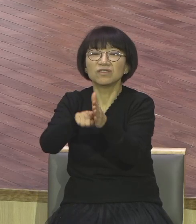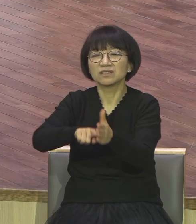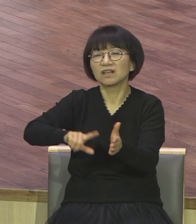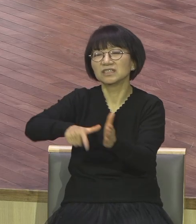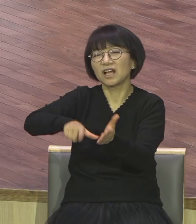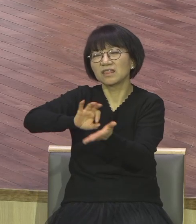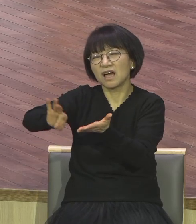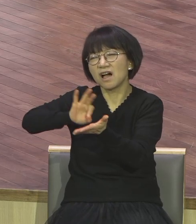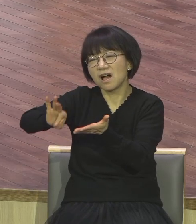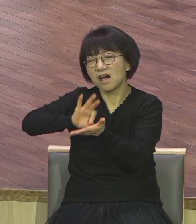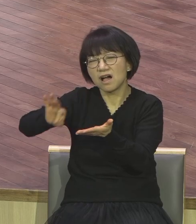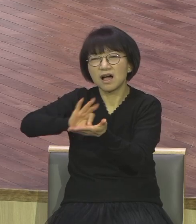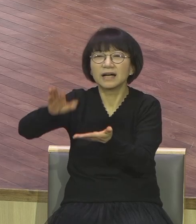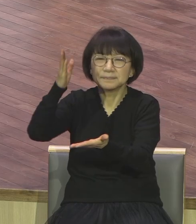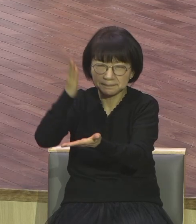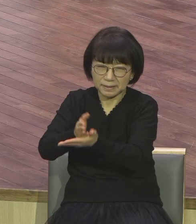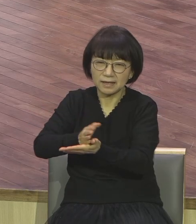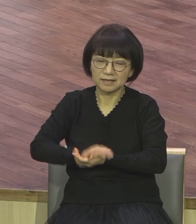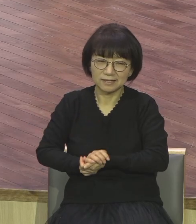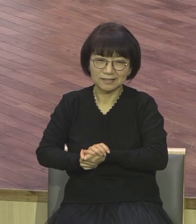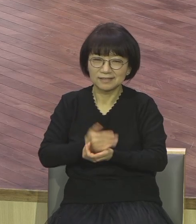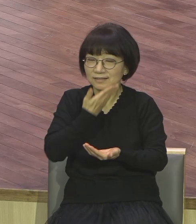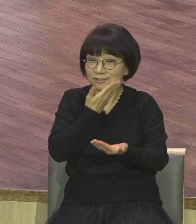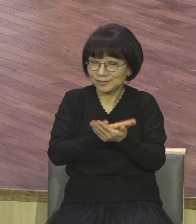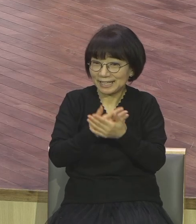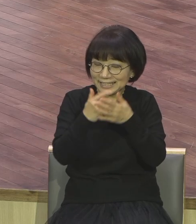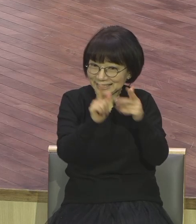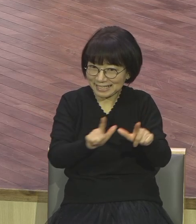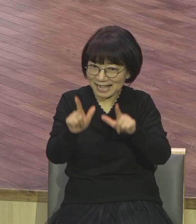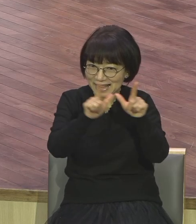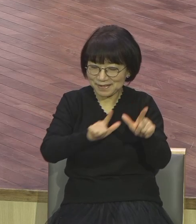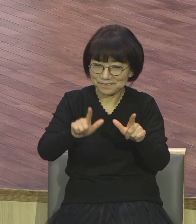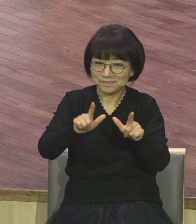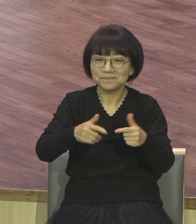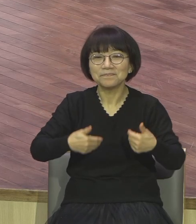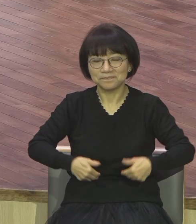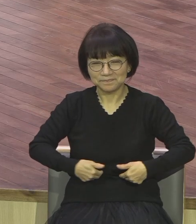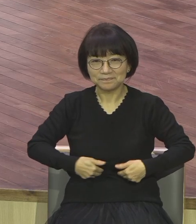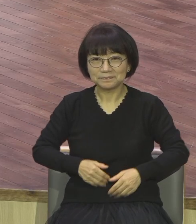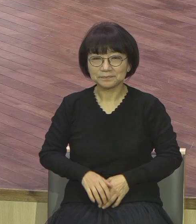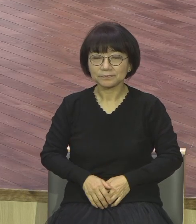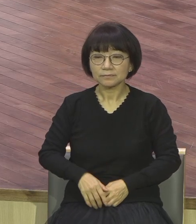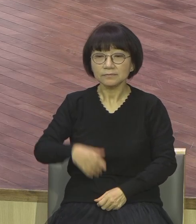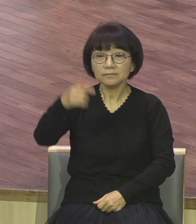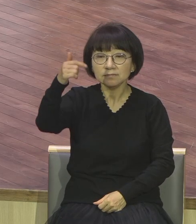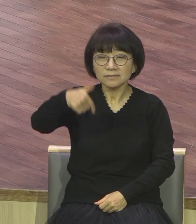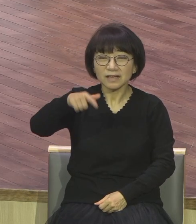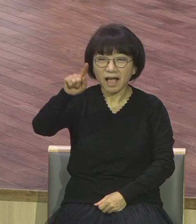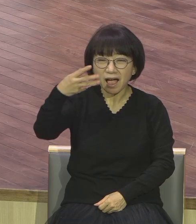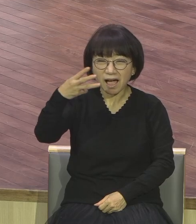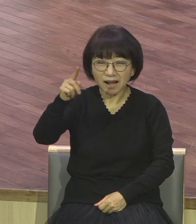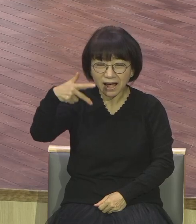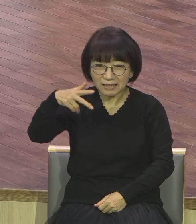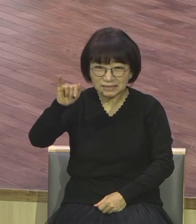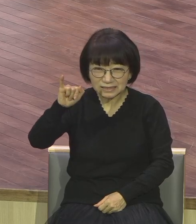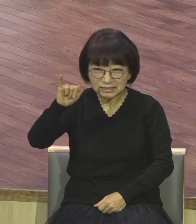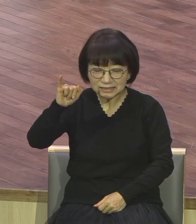본론 인생을 살아간다는 것을 강조하고 있어요 가라지는 마지막 주수 때 다 가려지게 되어 있다